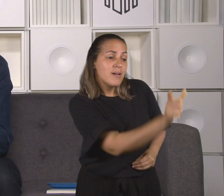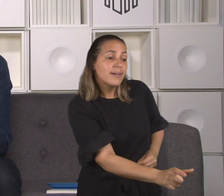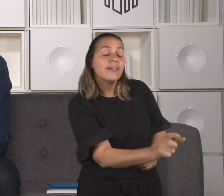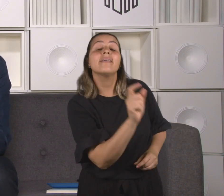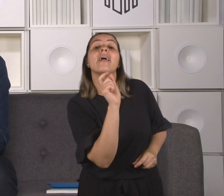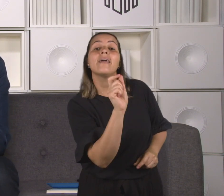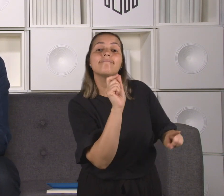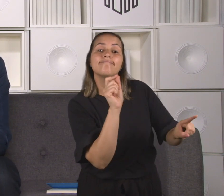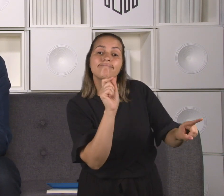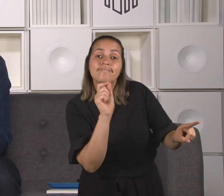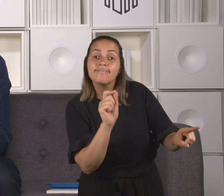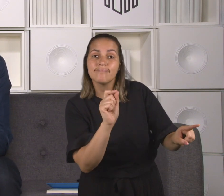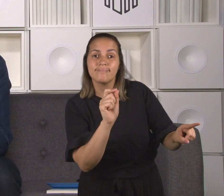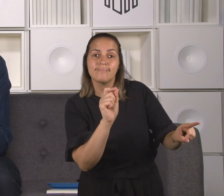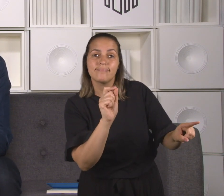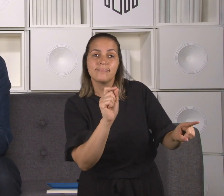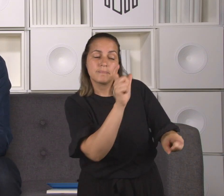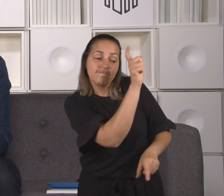Evangelho